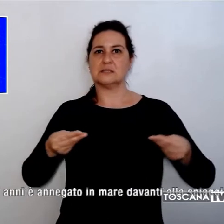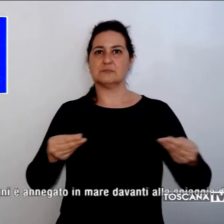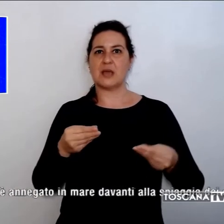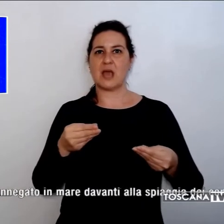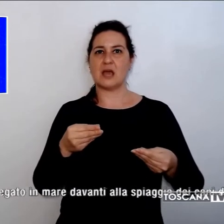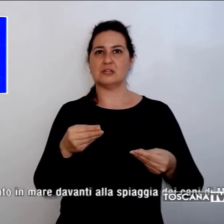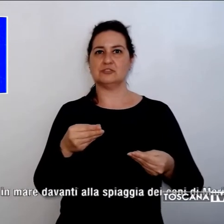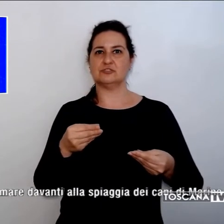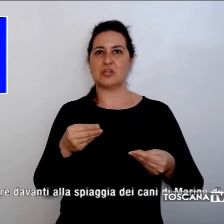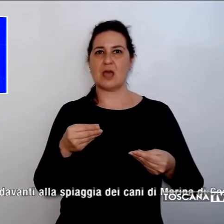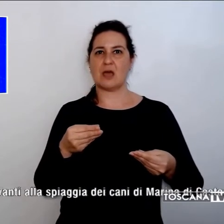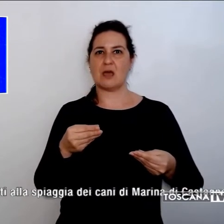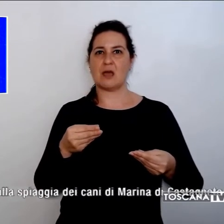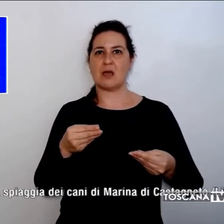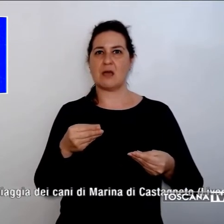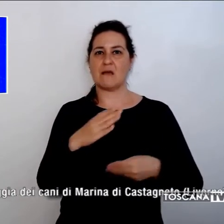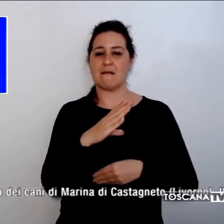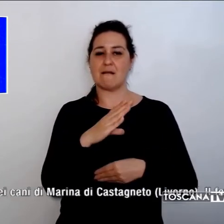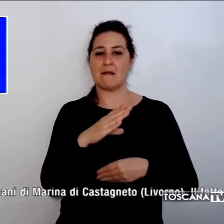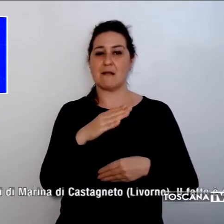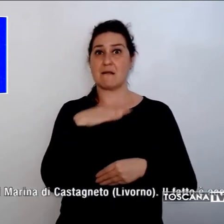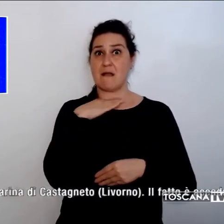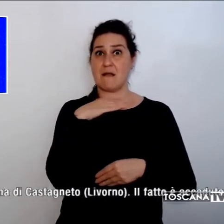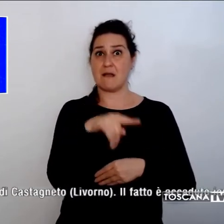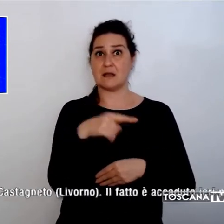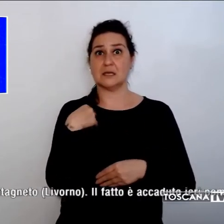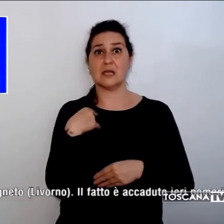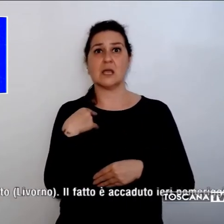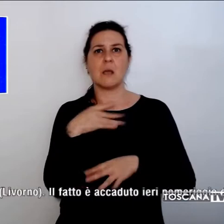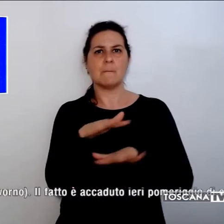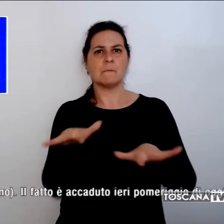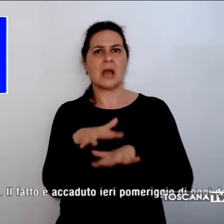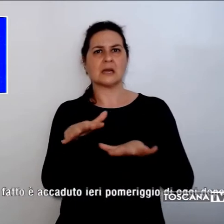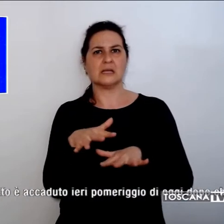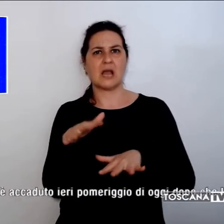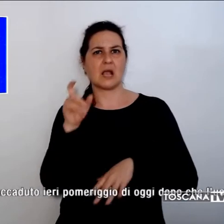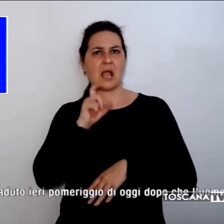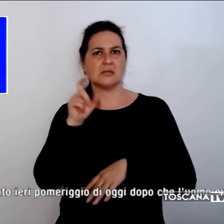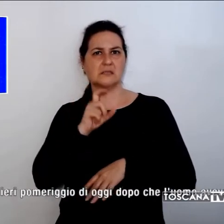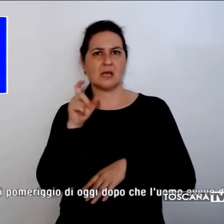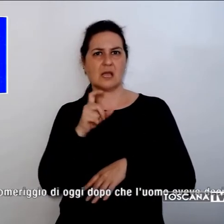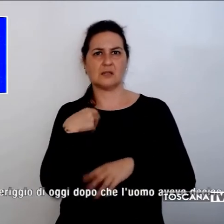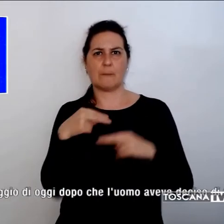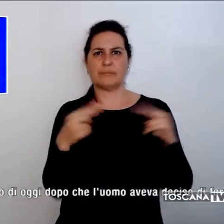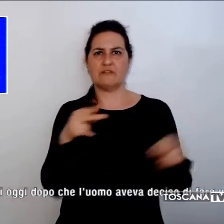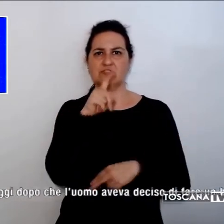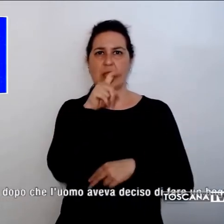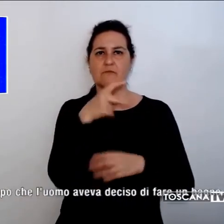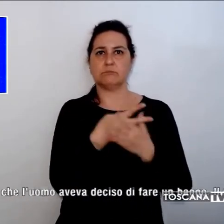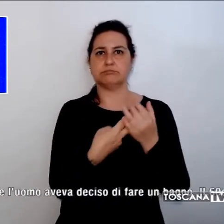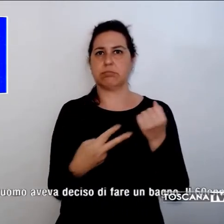Marina di Castagneto in provincia di Livorno. Il fatto è accaduto ieri pomeriggio